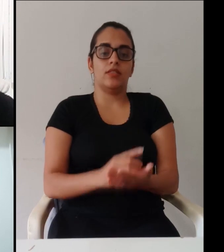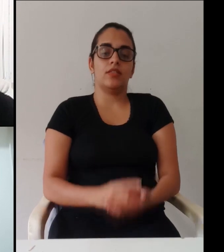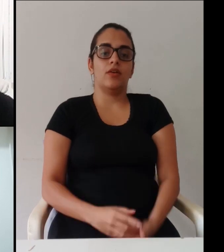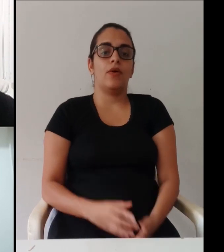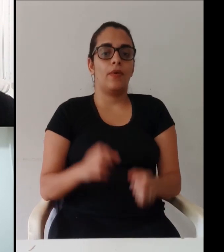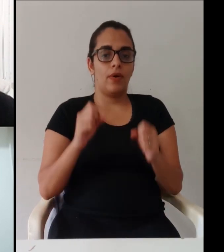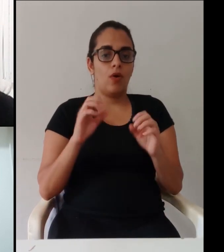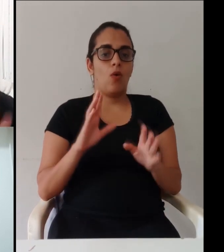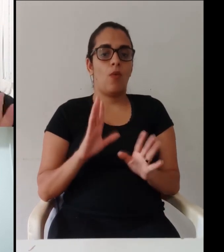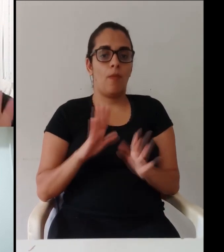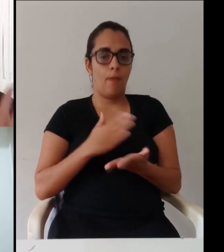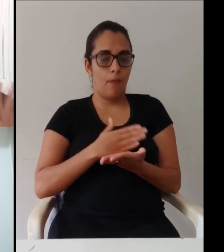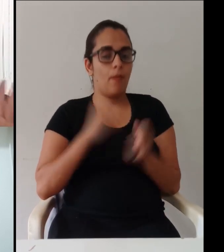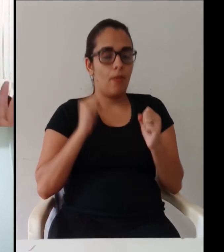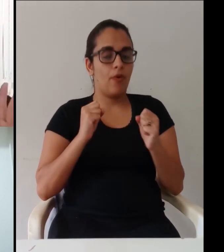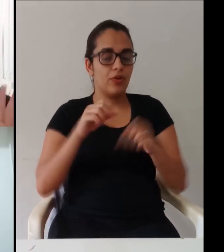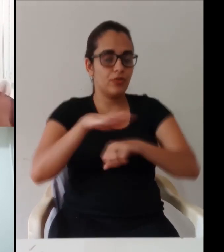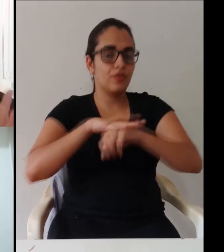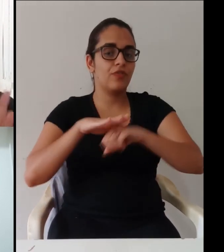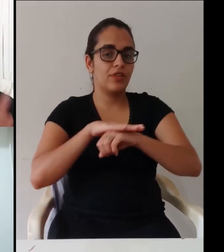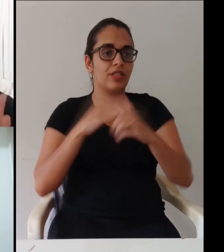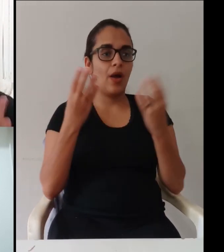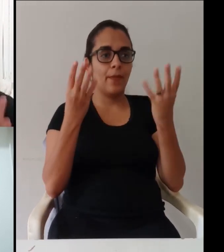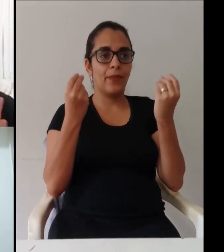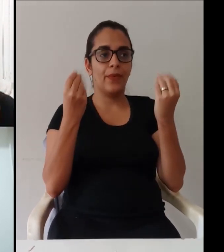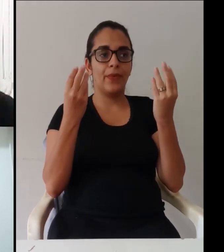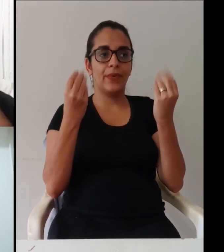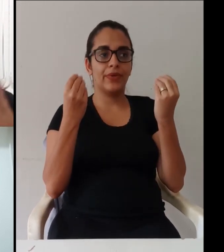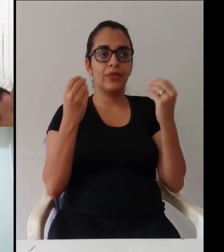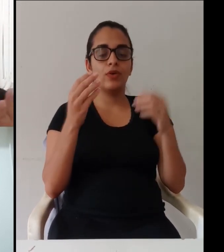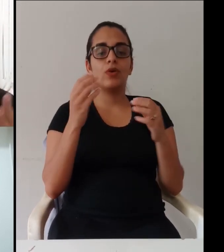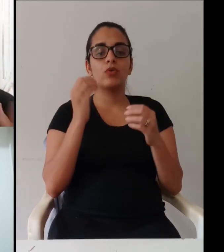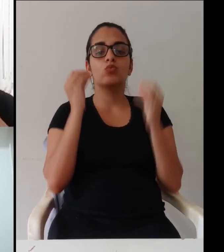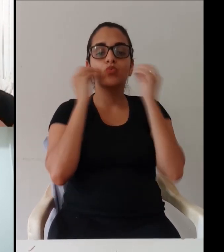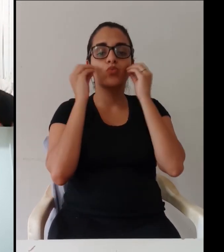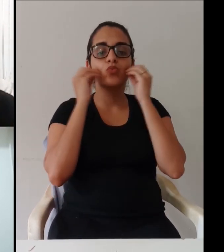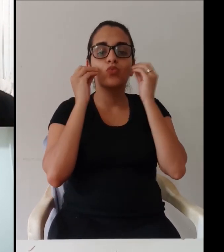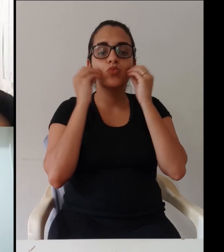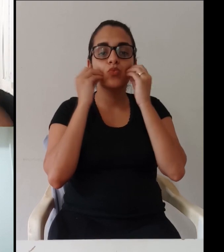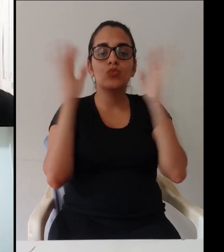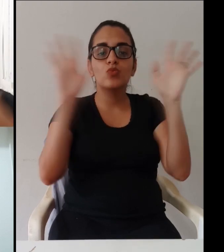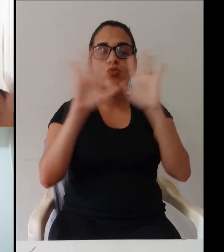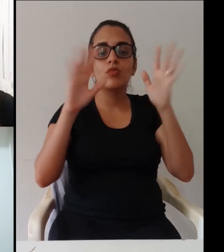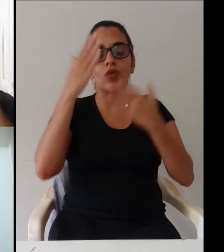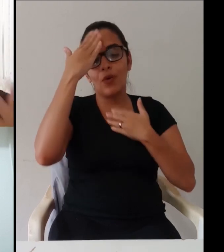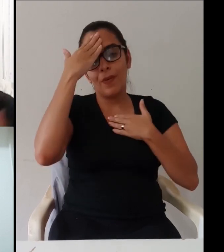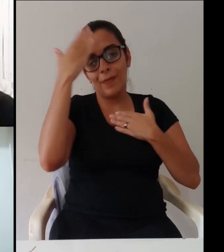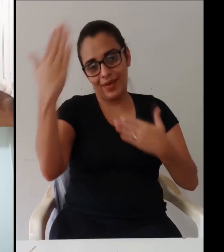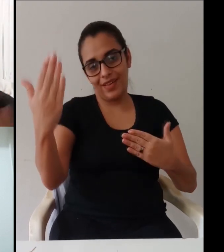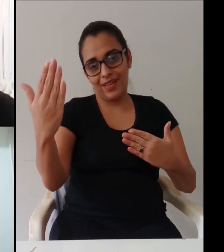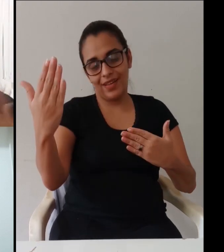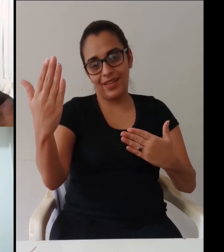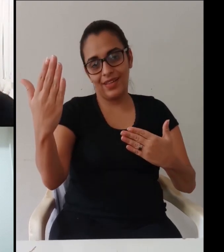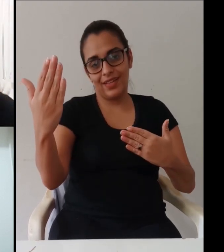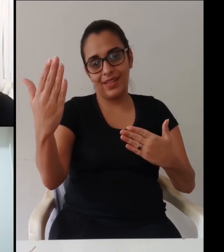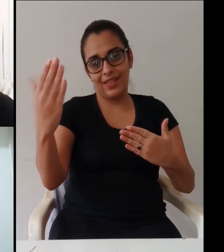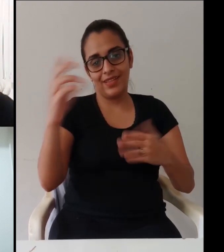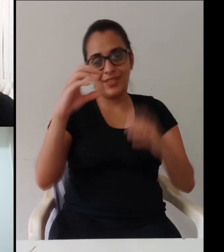só que a gente pelo menos até então a gente acha isso uma decisão radical acho que a gente ainda pode conversar bastante